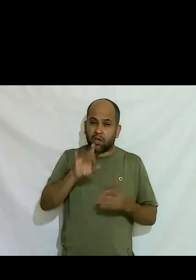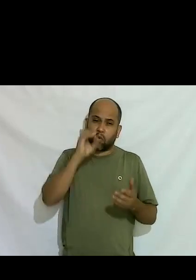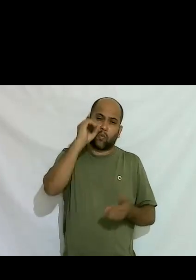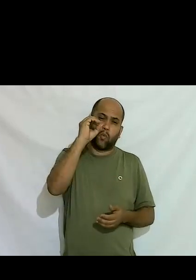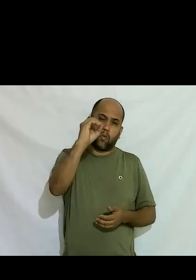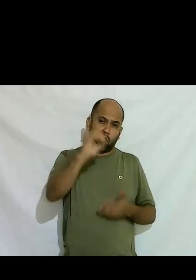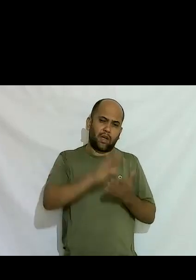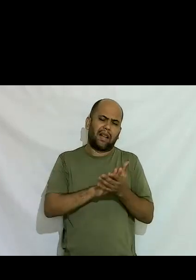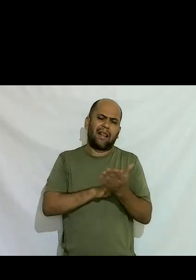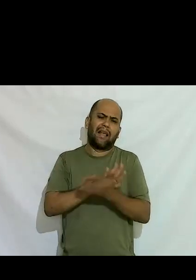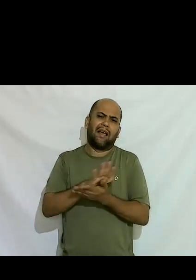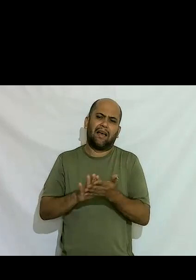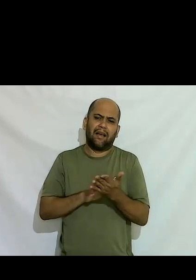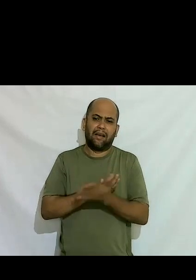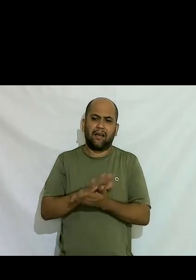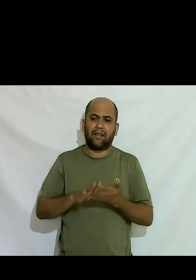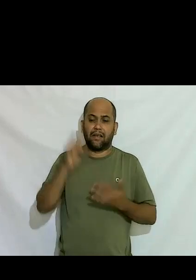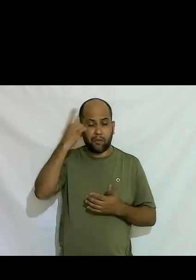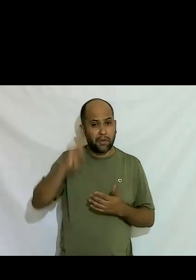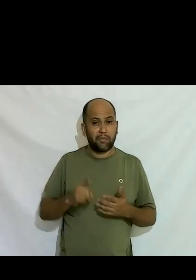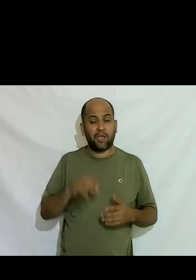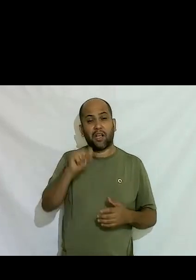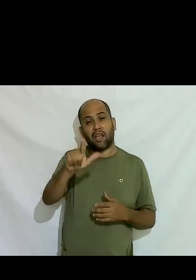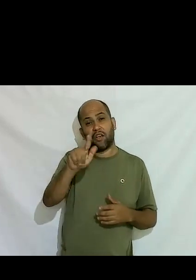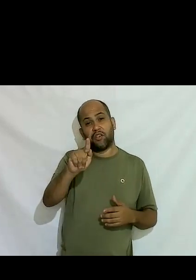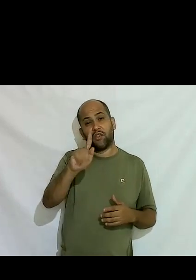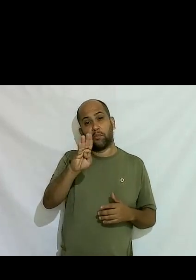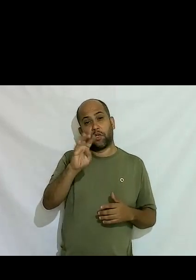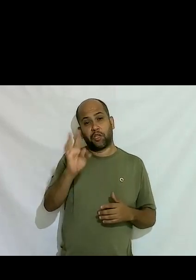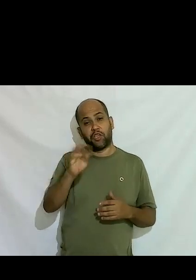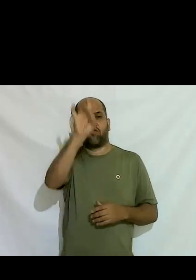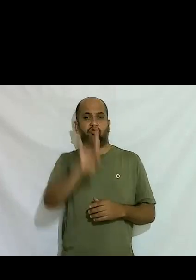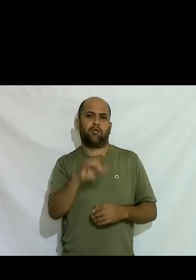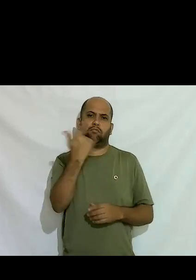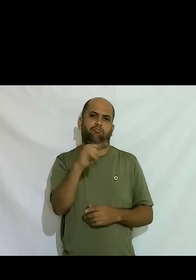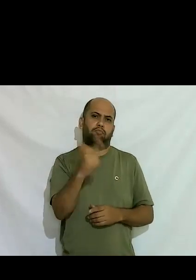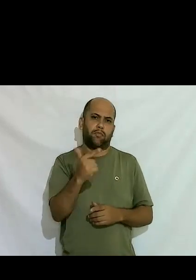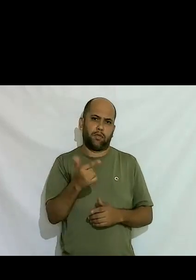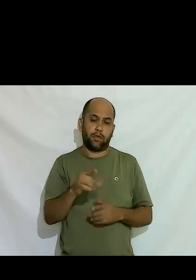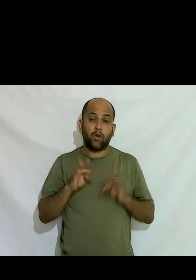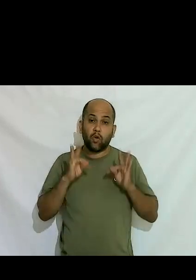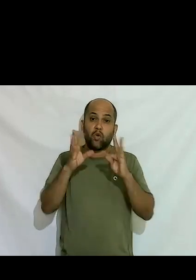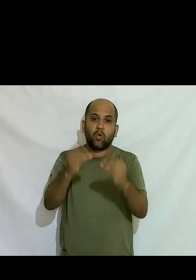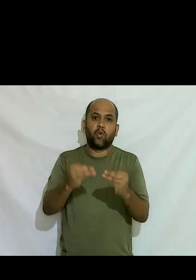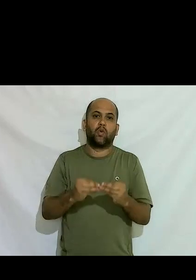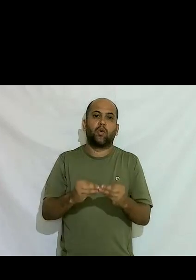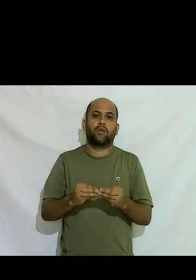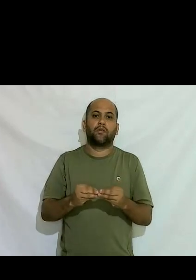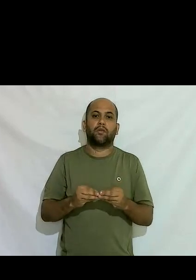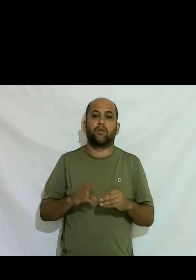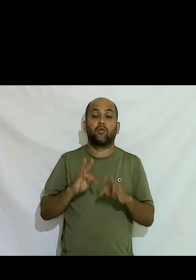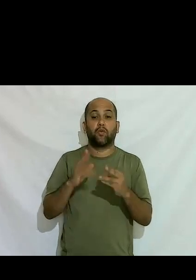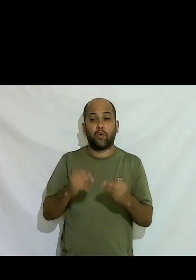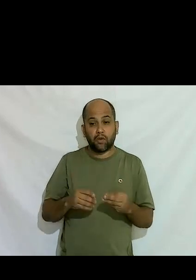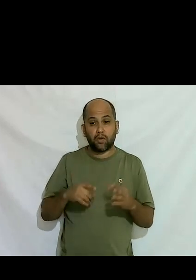2010 não havia no LGBT não tinha nenhum direito a conquistar todos foram no judiciário e nos